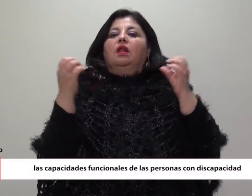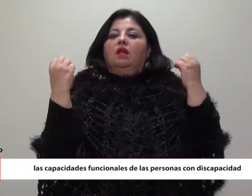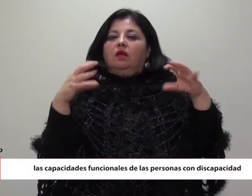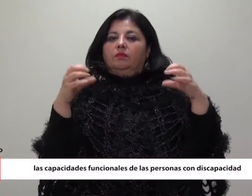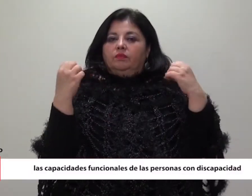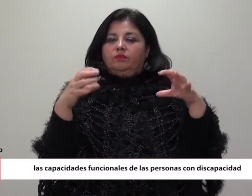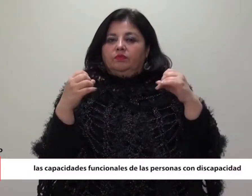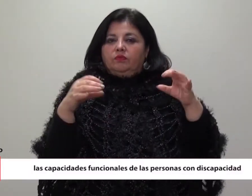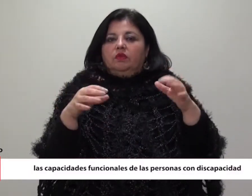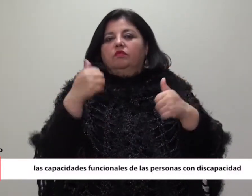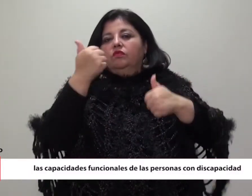con discapacidad